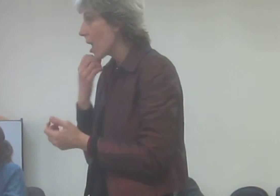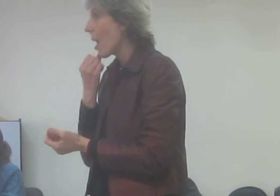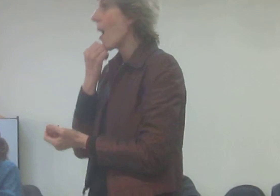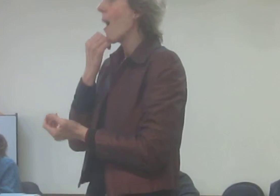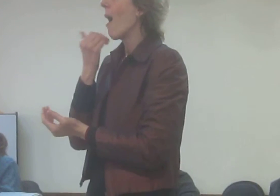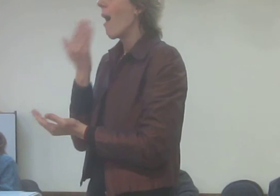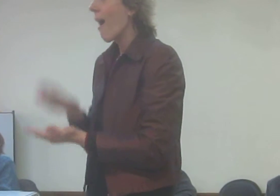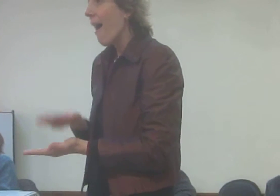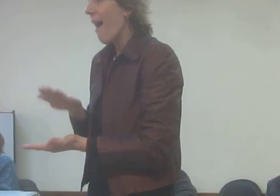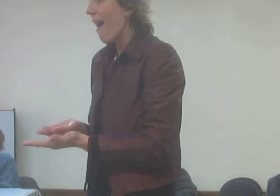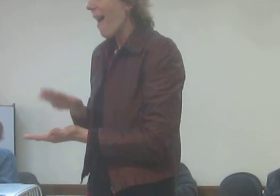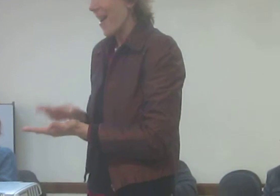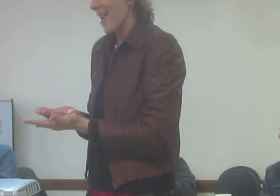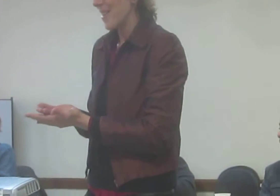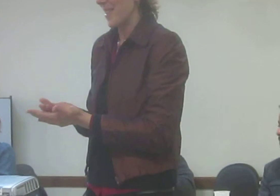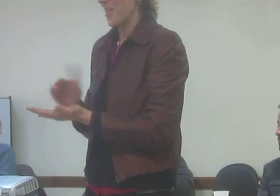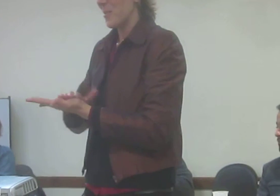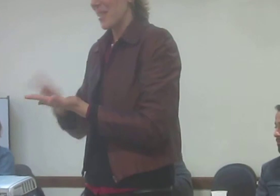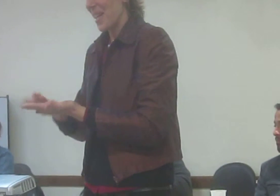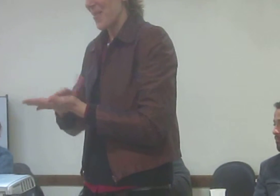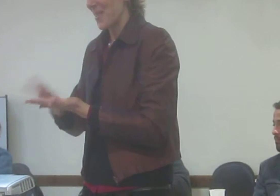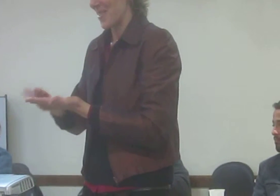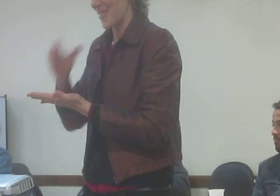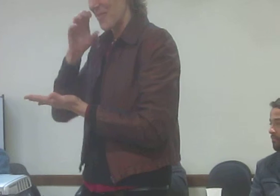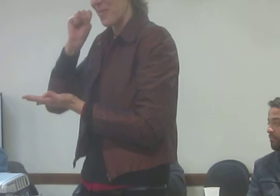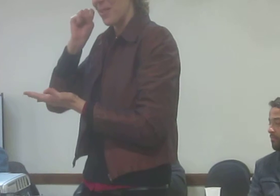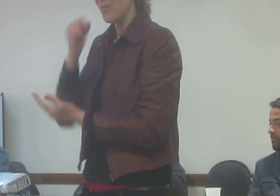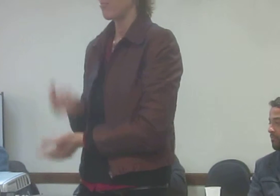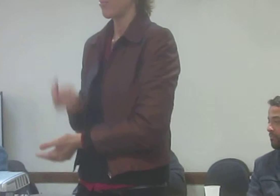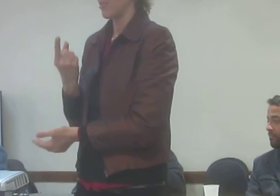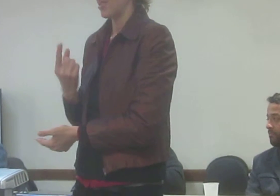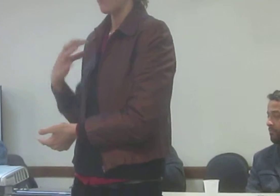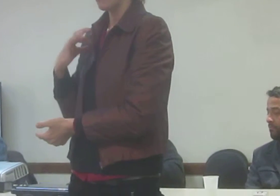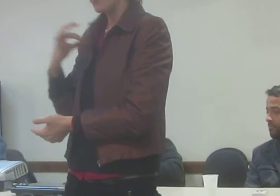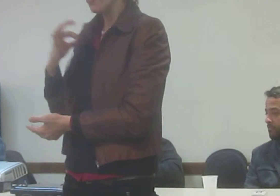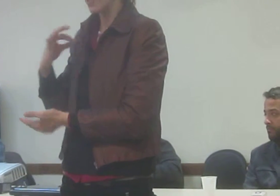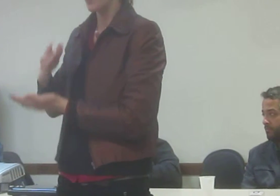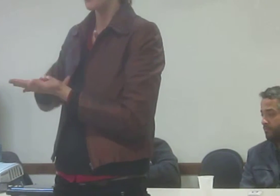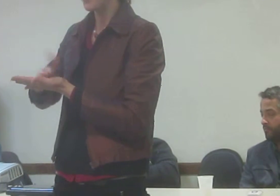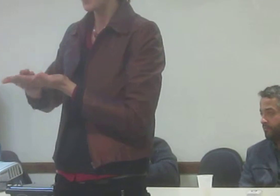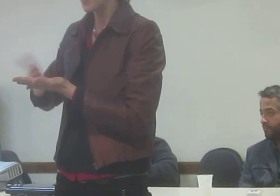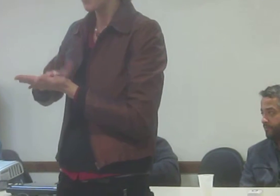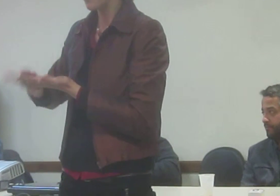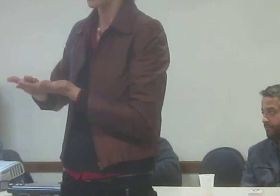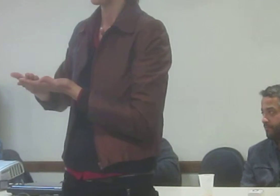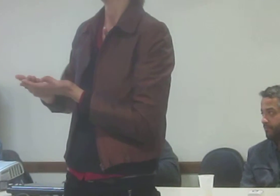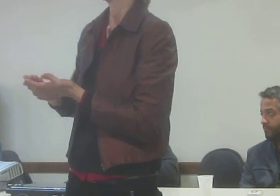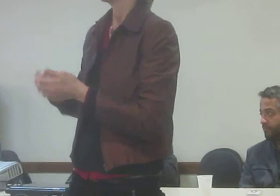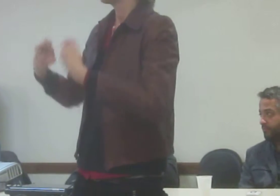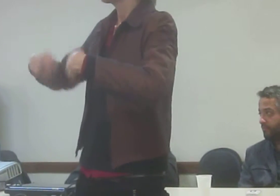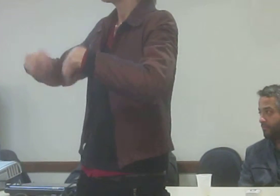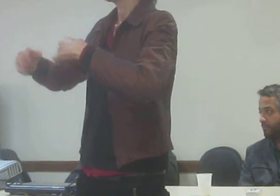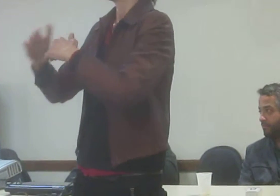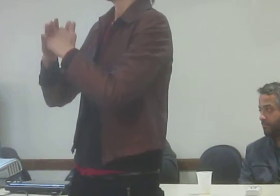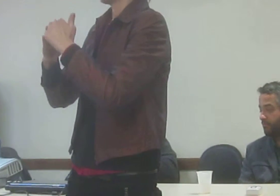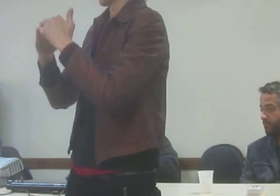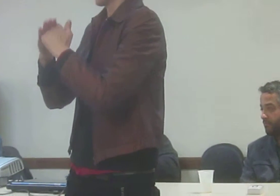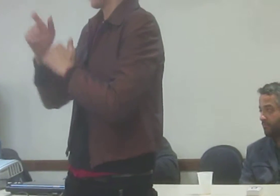voluntária. Eu acho um absurdo isso. Eu acho um absurdo. acho que tem que ser olhado mais carinho para as intérpretes. As intérpretes são as